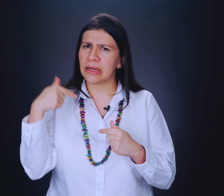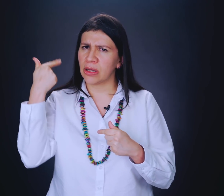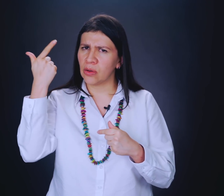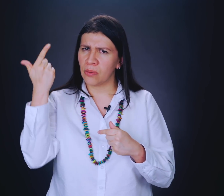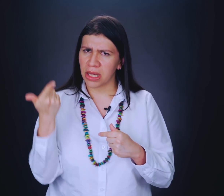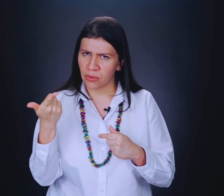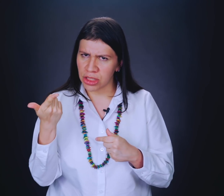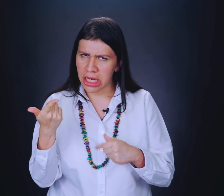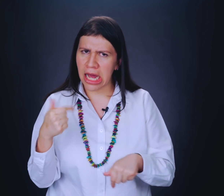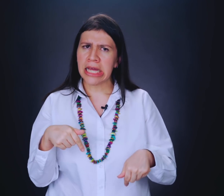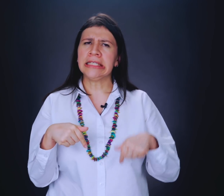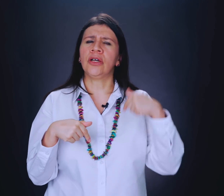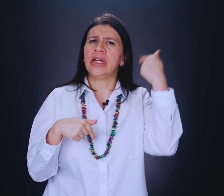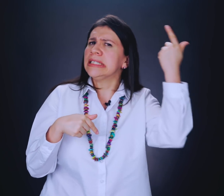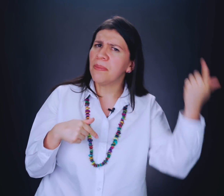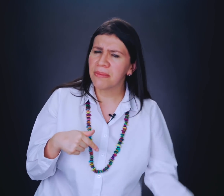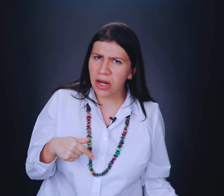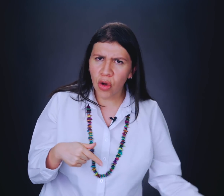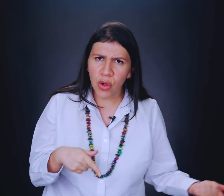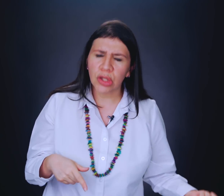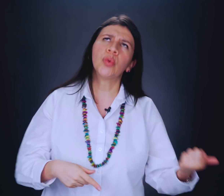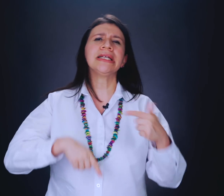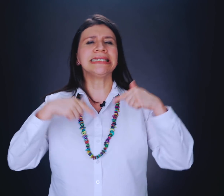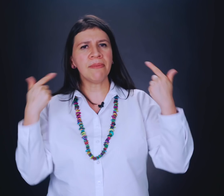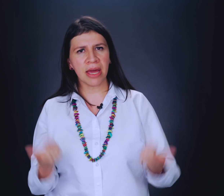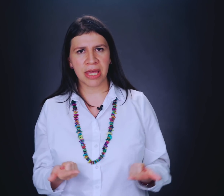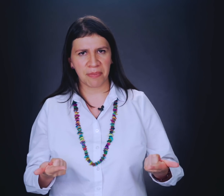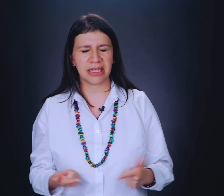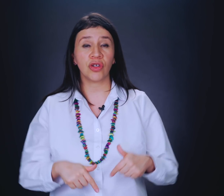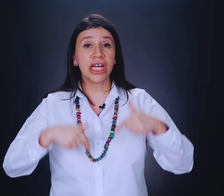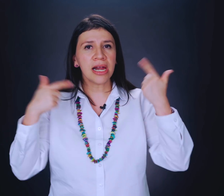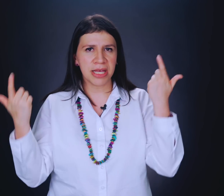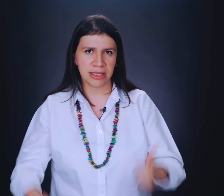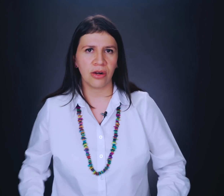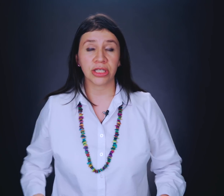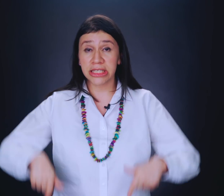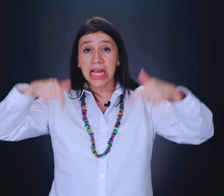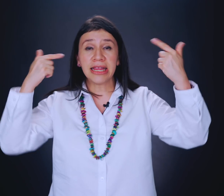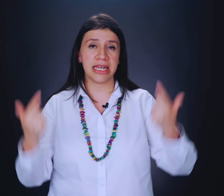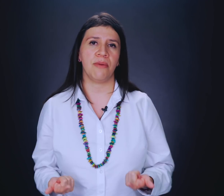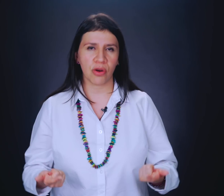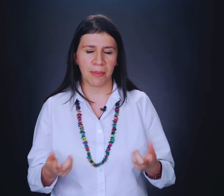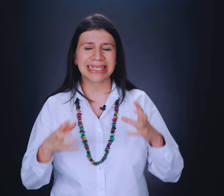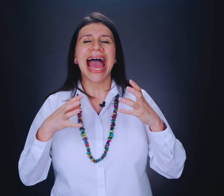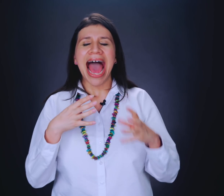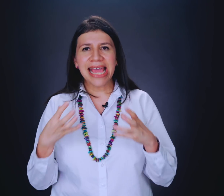cuando me divorcié, ¡ay! es que con ese primer novio que tuve ya me había pasado, ya era bien celosa, ya tenía problemas. Hay que